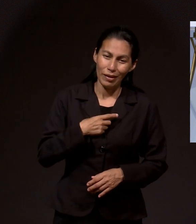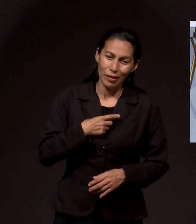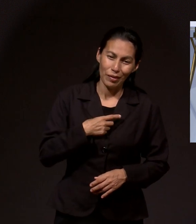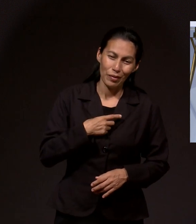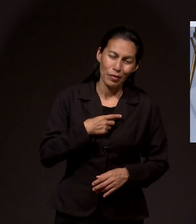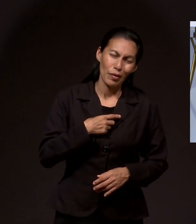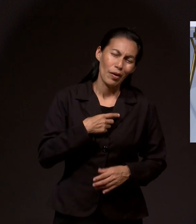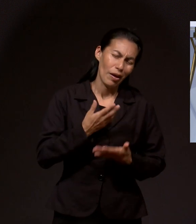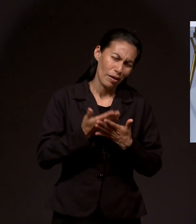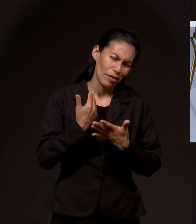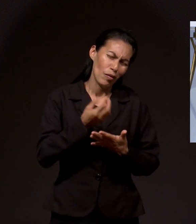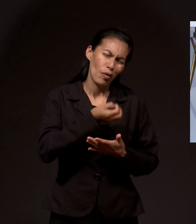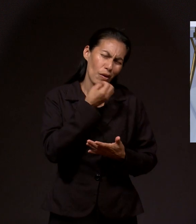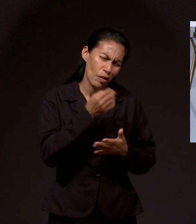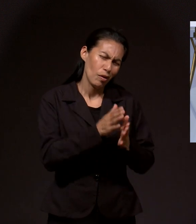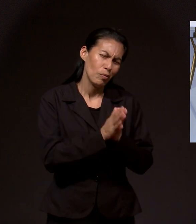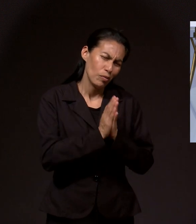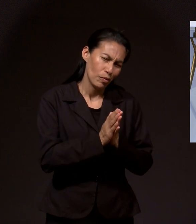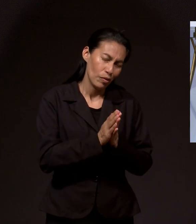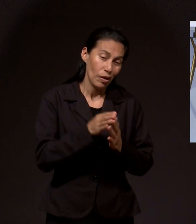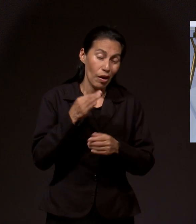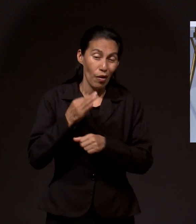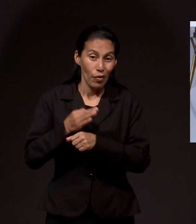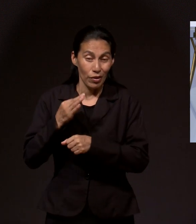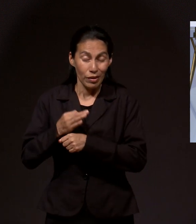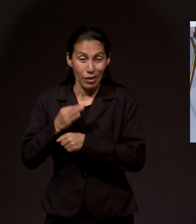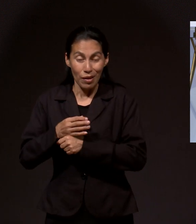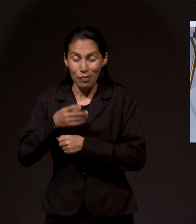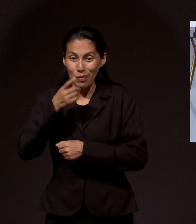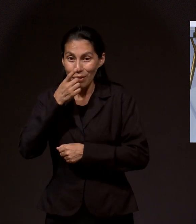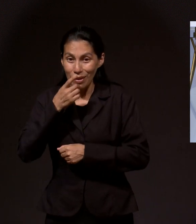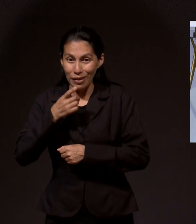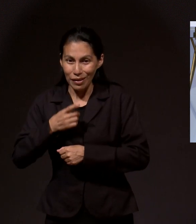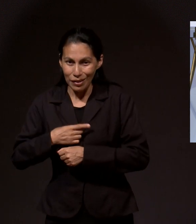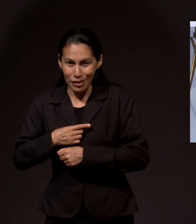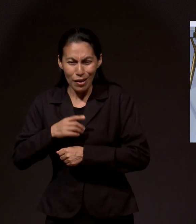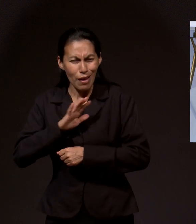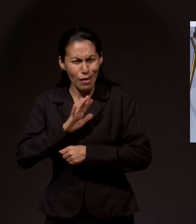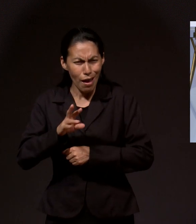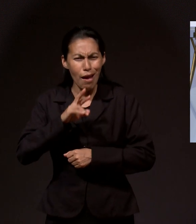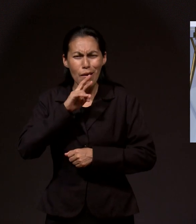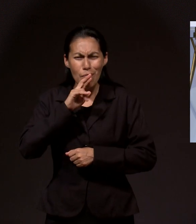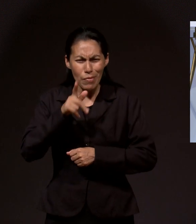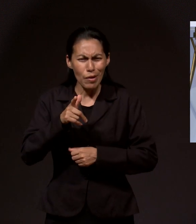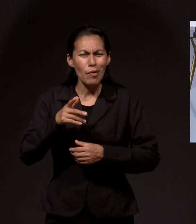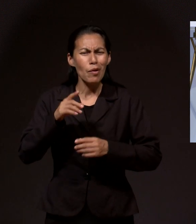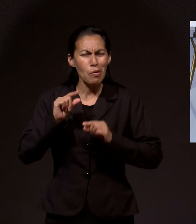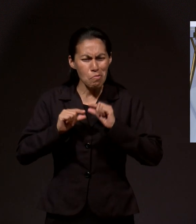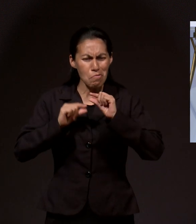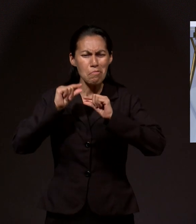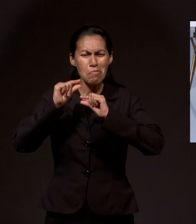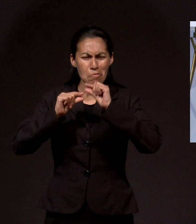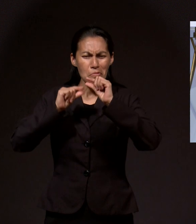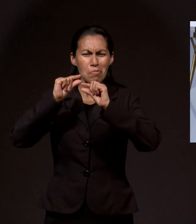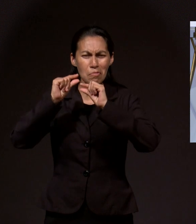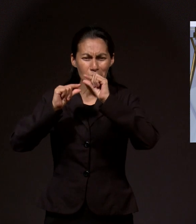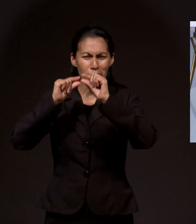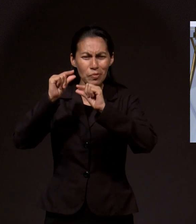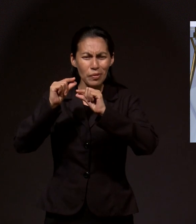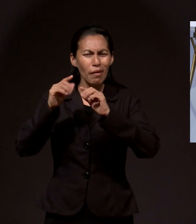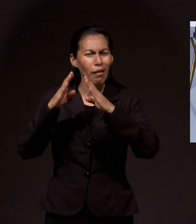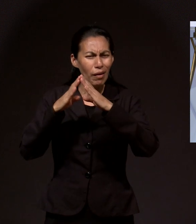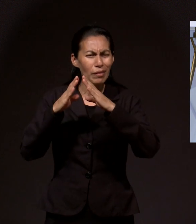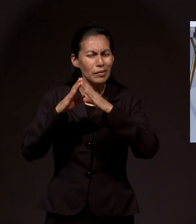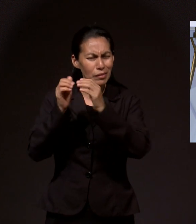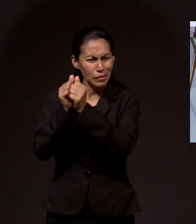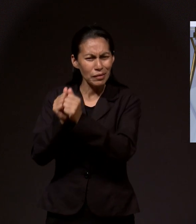agradece a Dios y a todos los que estuvieron orando por Aurora Portillo porque va mejorando día tras día, está en su